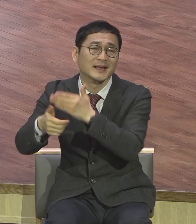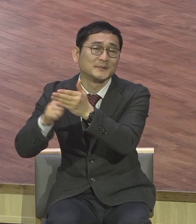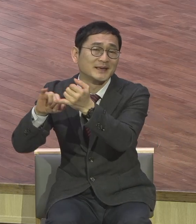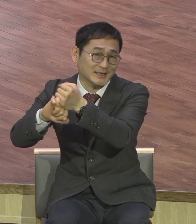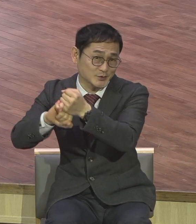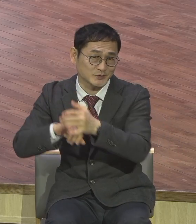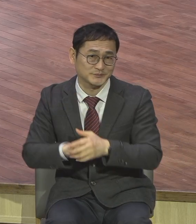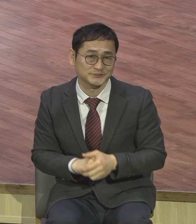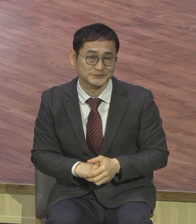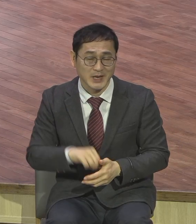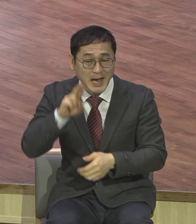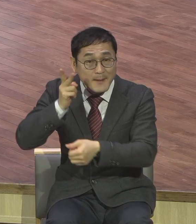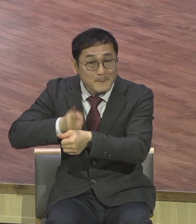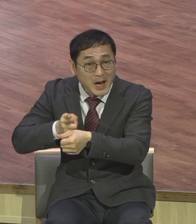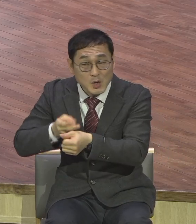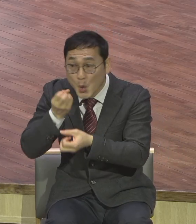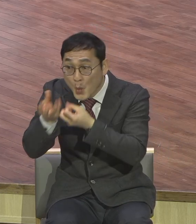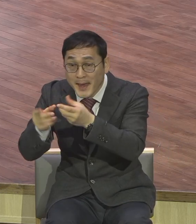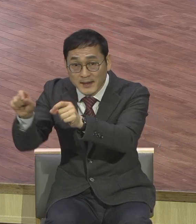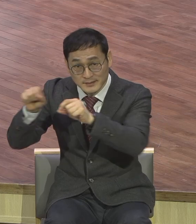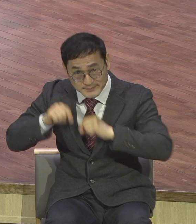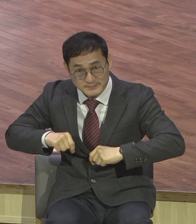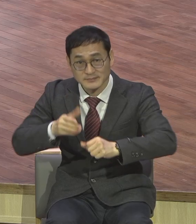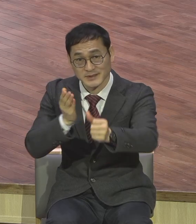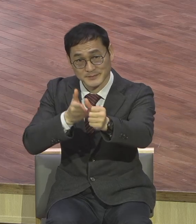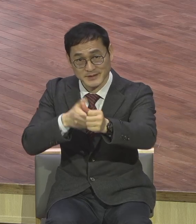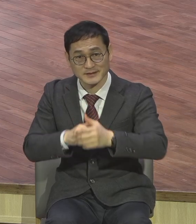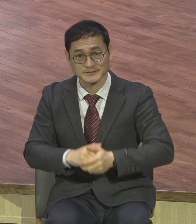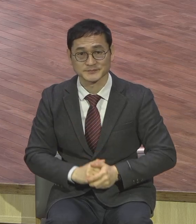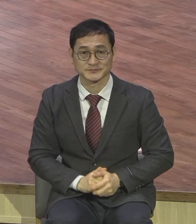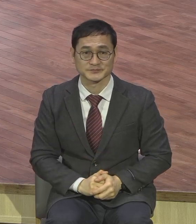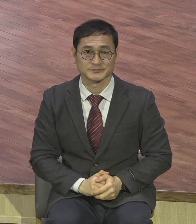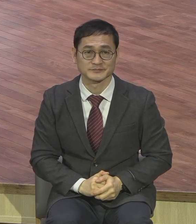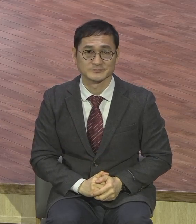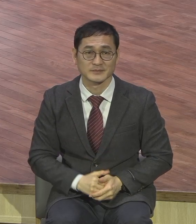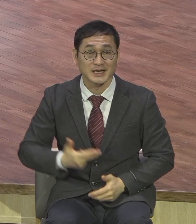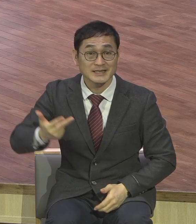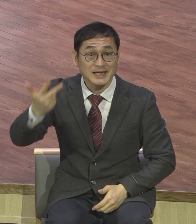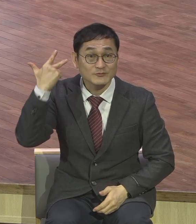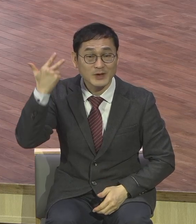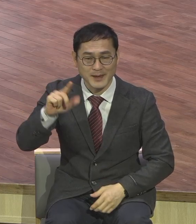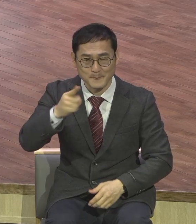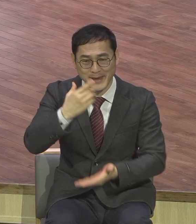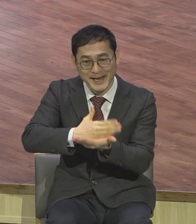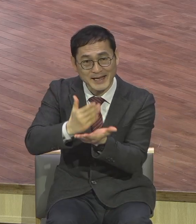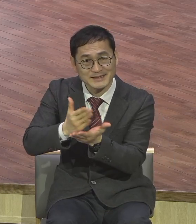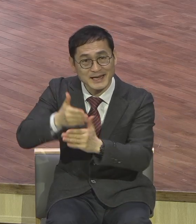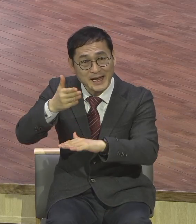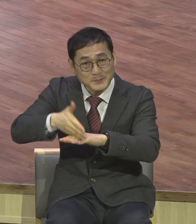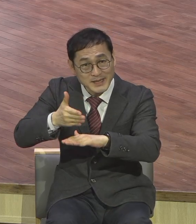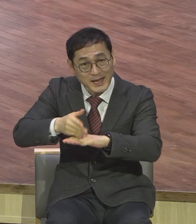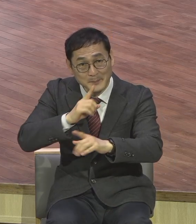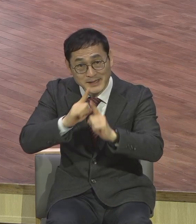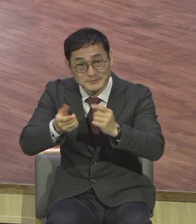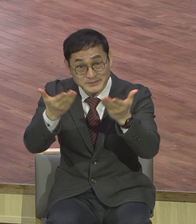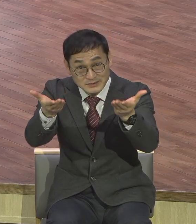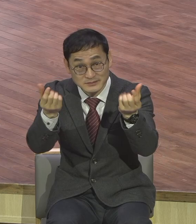고백이 되어야 됩니다 제가 지난주일에 100감사에 대해서 말씀을 드렸어요 이번 주간